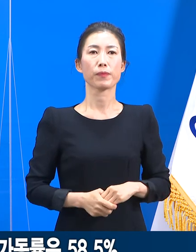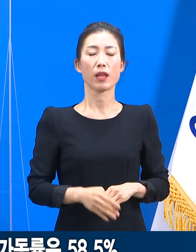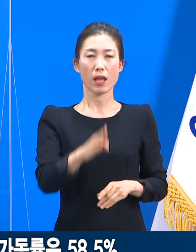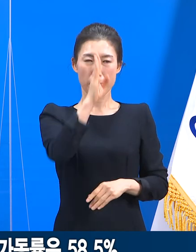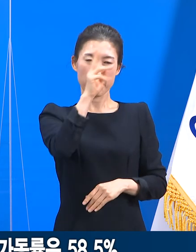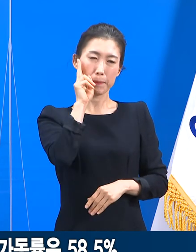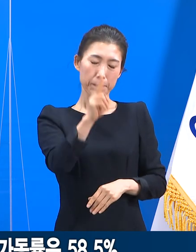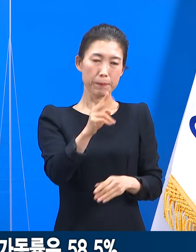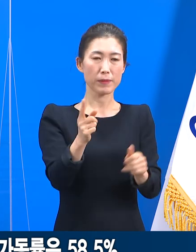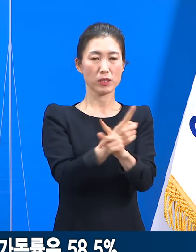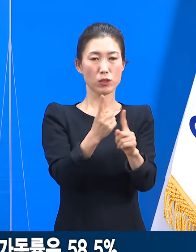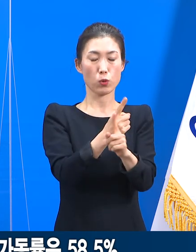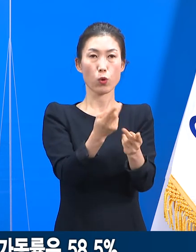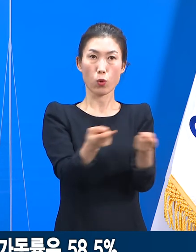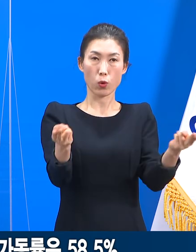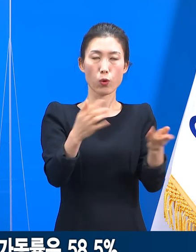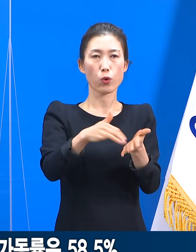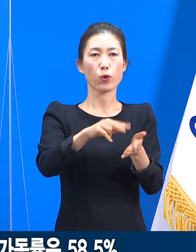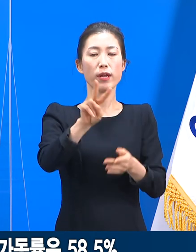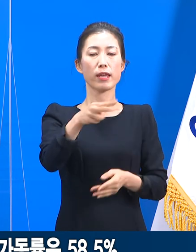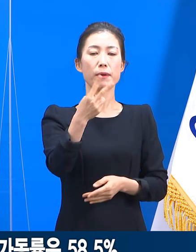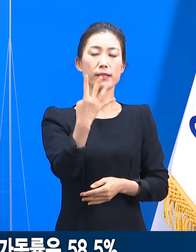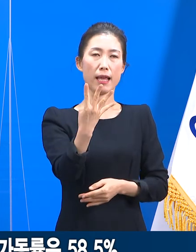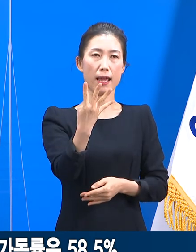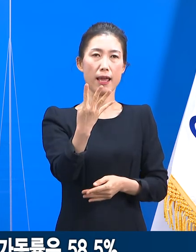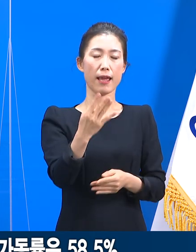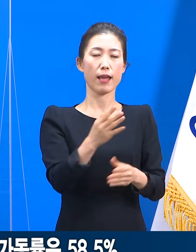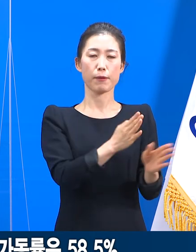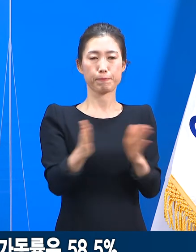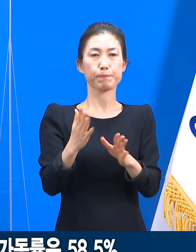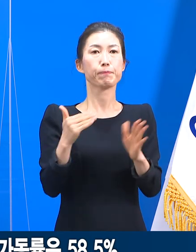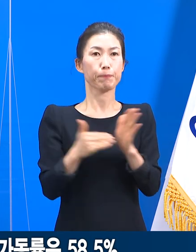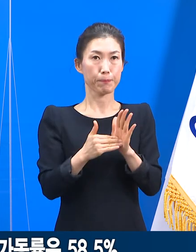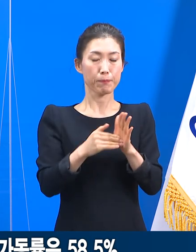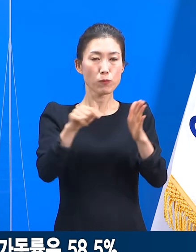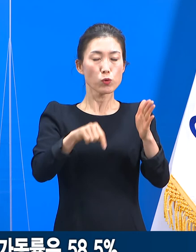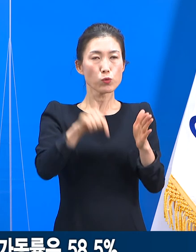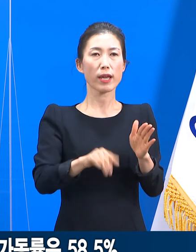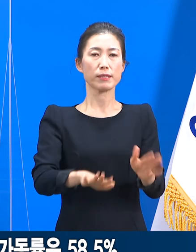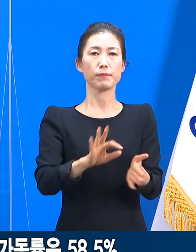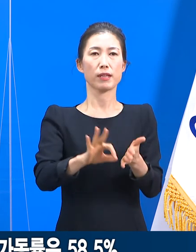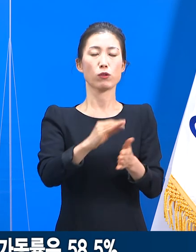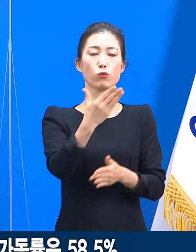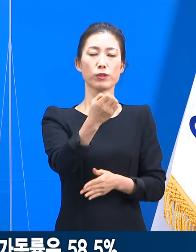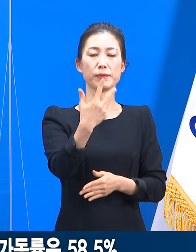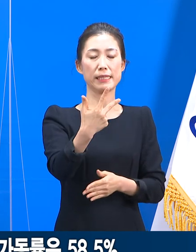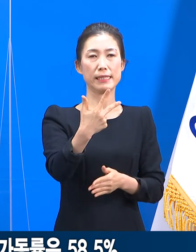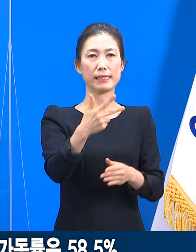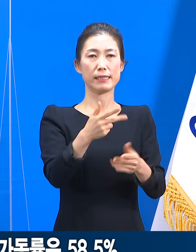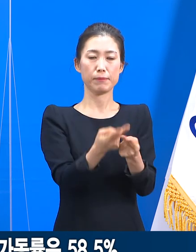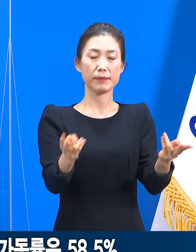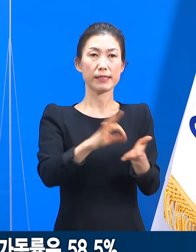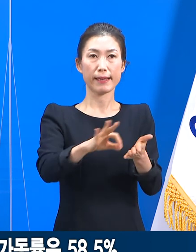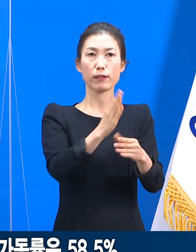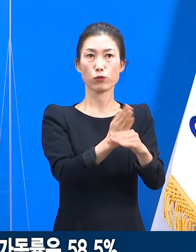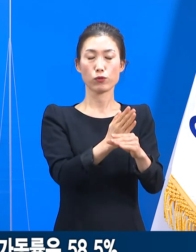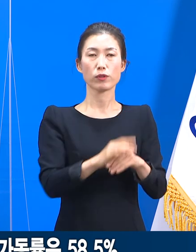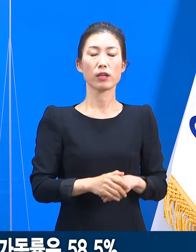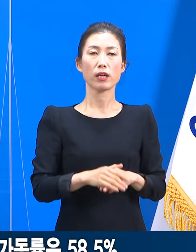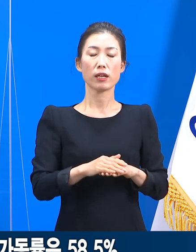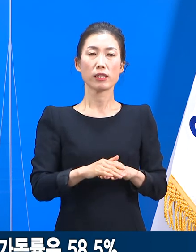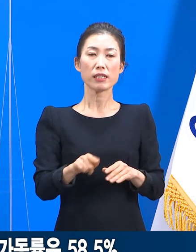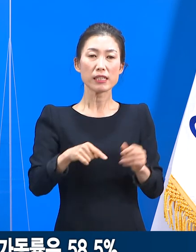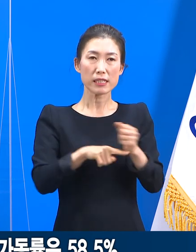중증 환자 치료 병상은 총 204병상을 확보하였으며 이 중 97개를 사용하고 있습니다. 현재